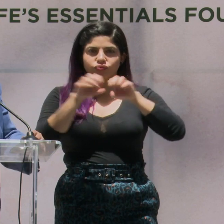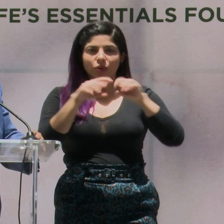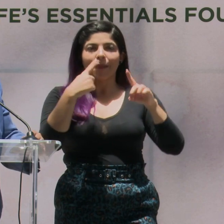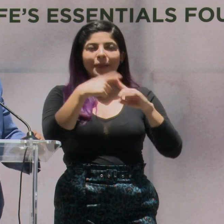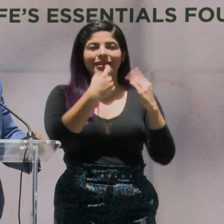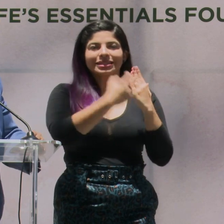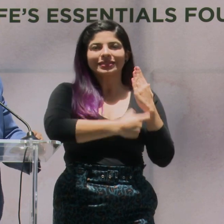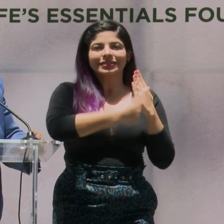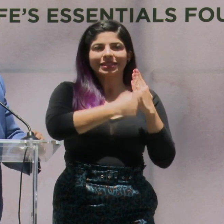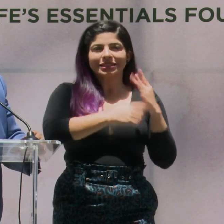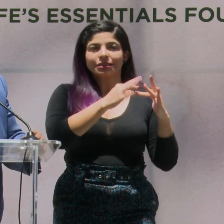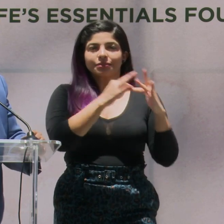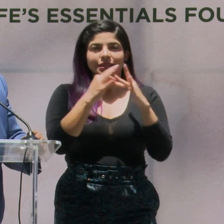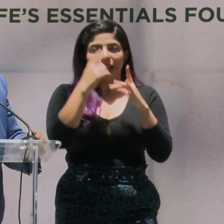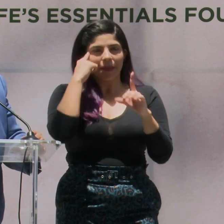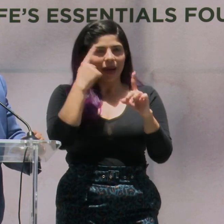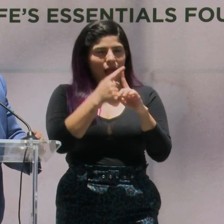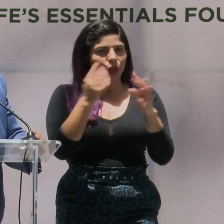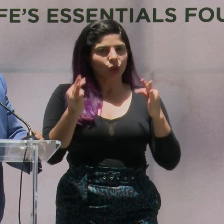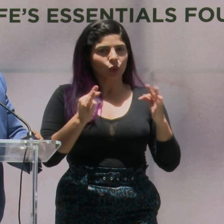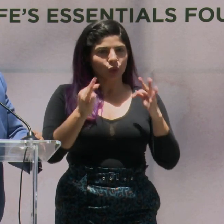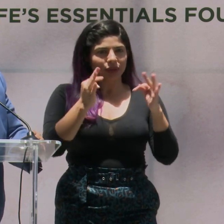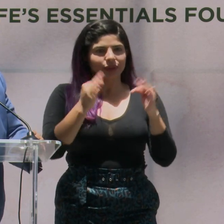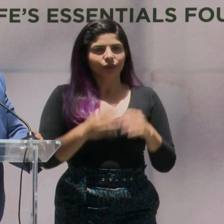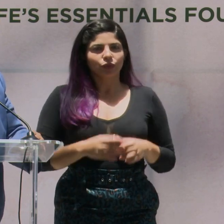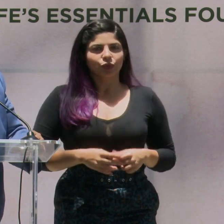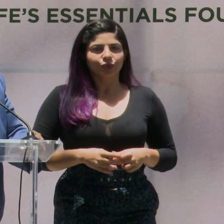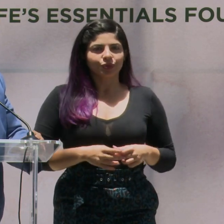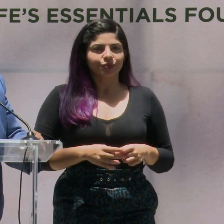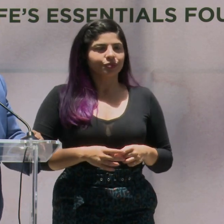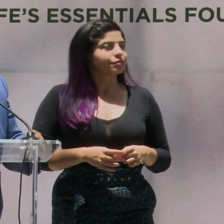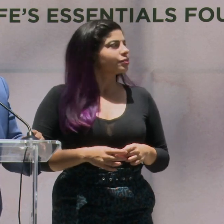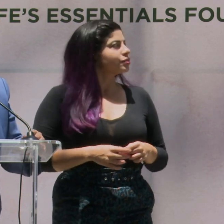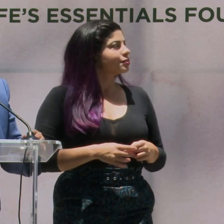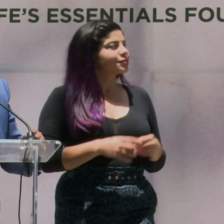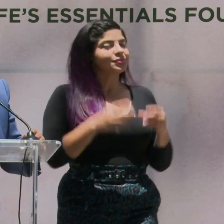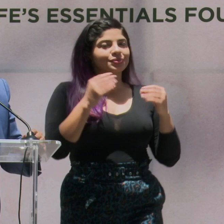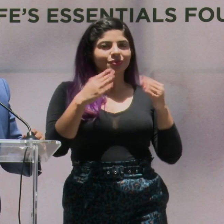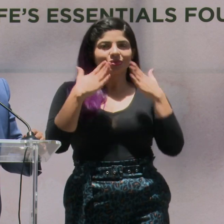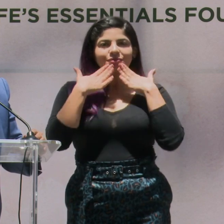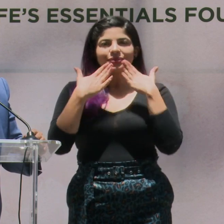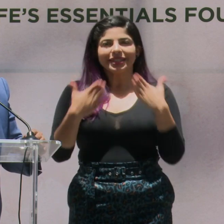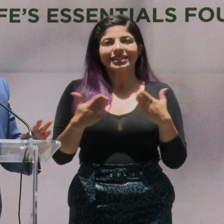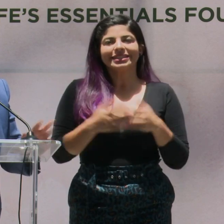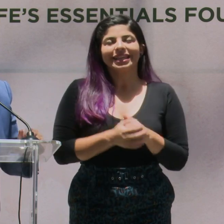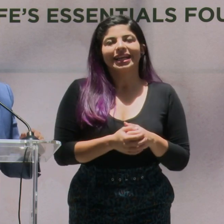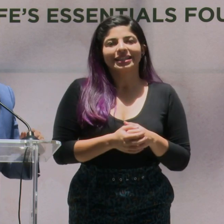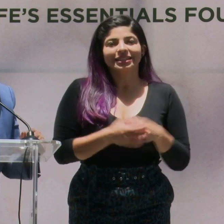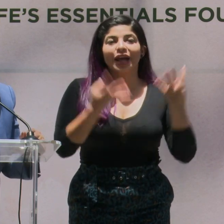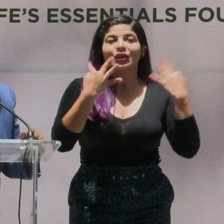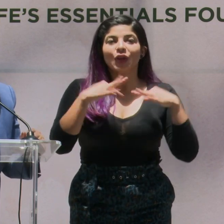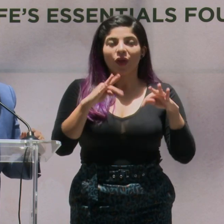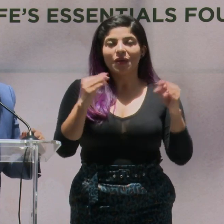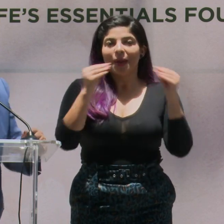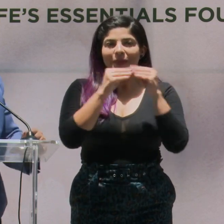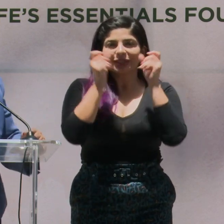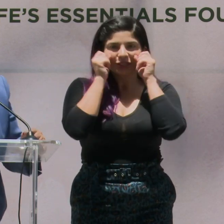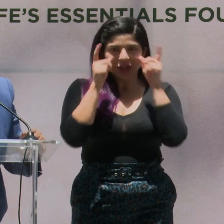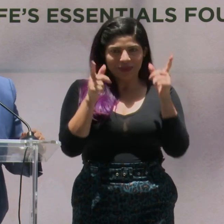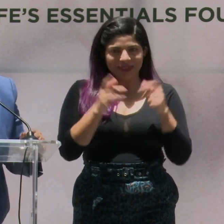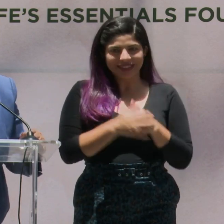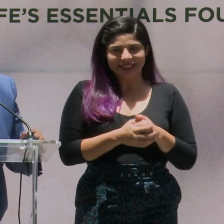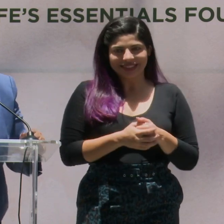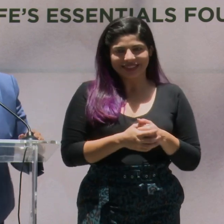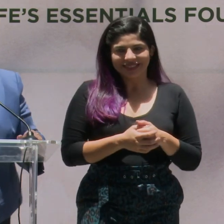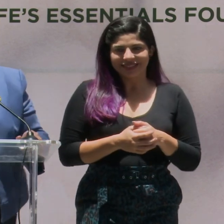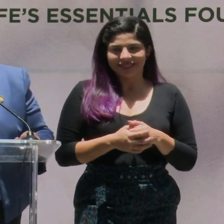revistas especializadas para el sector turismo. Así que muchas gracias y todavía les tenemos más sorpresas. Así